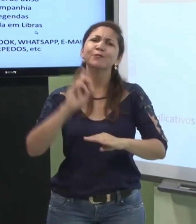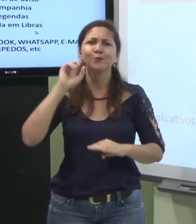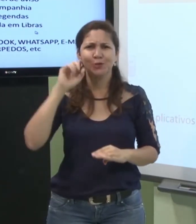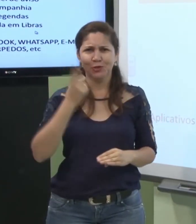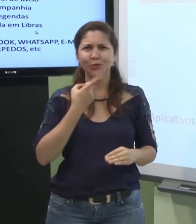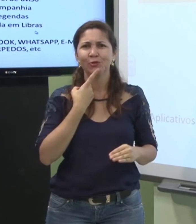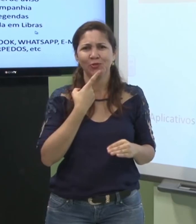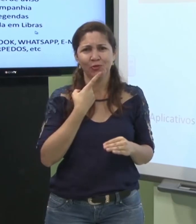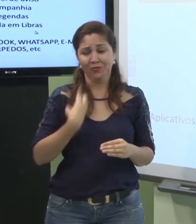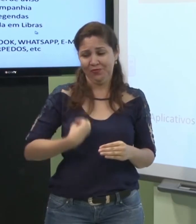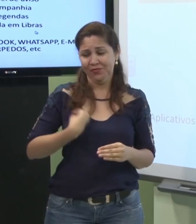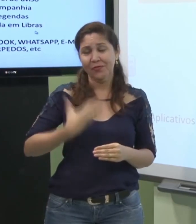o surdo viver bem.